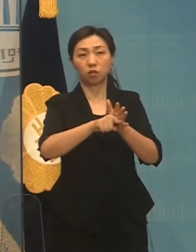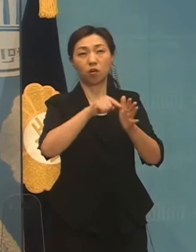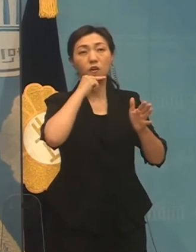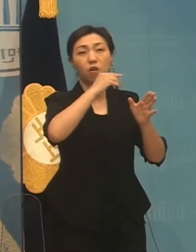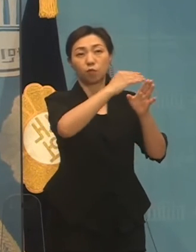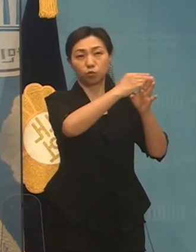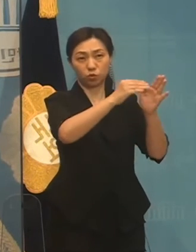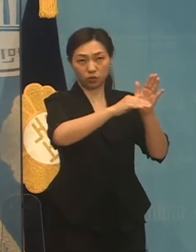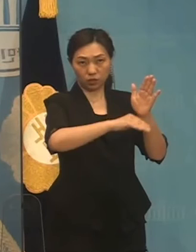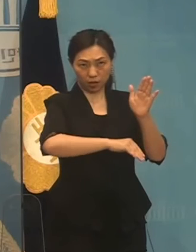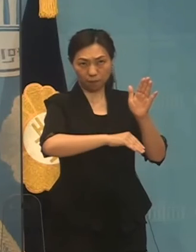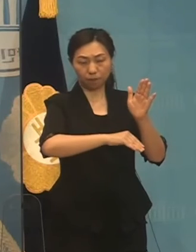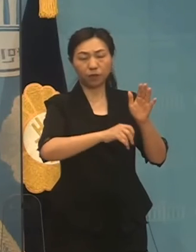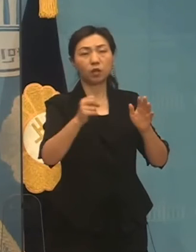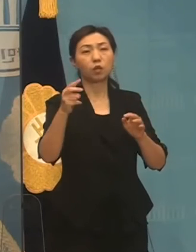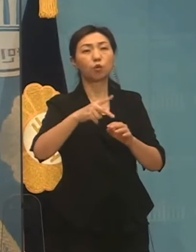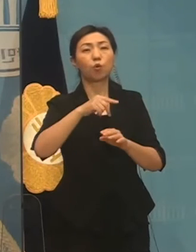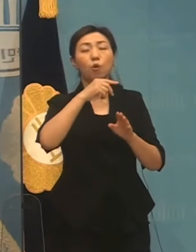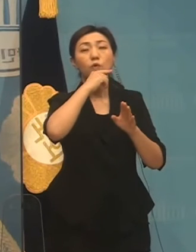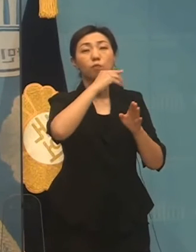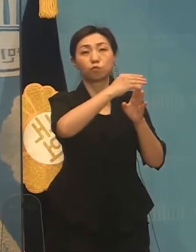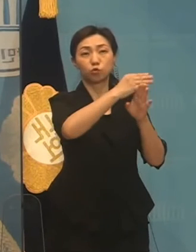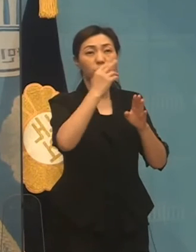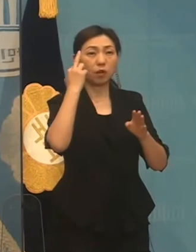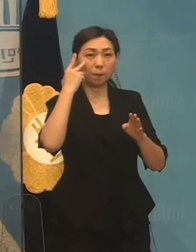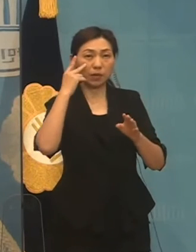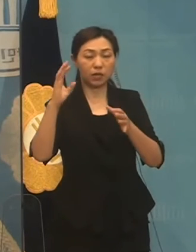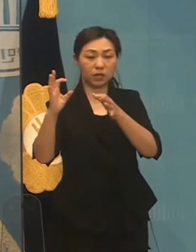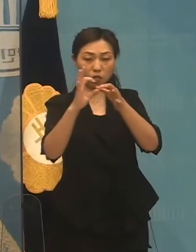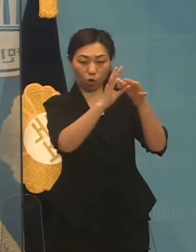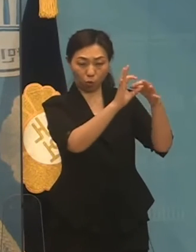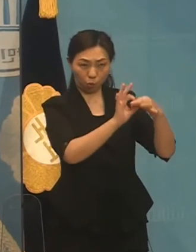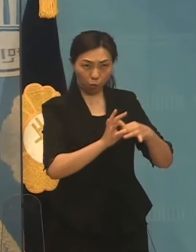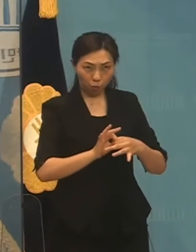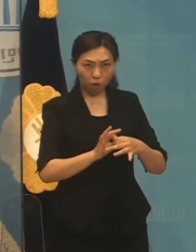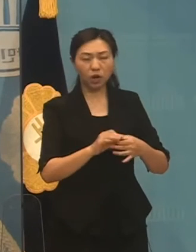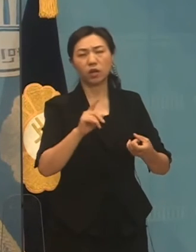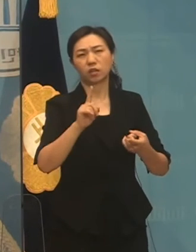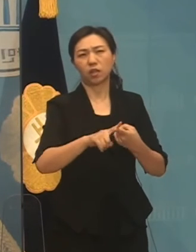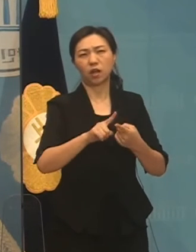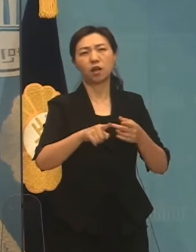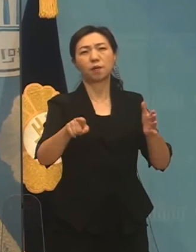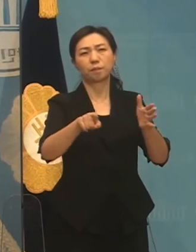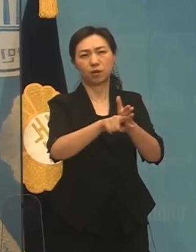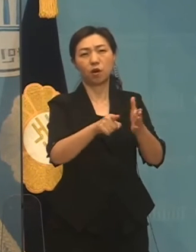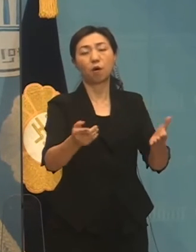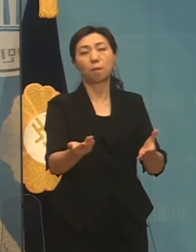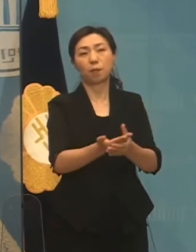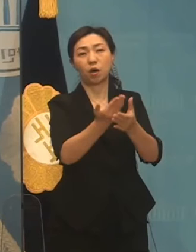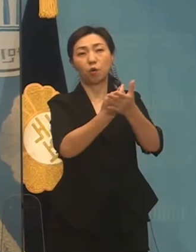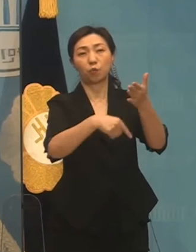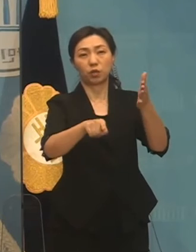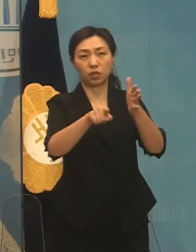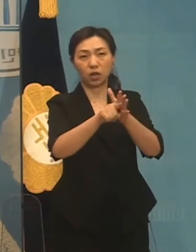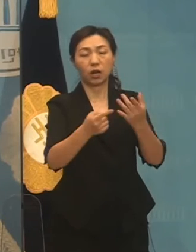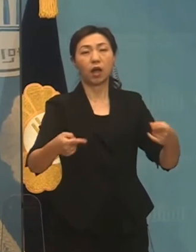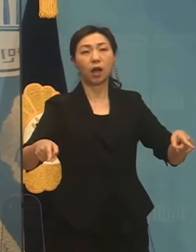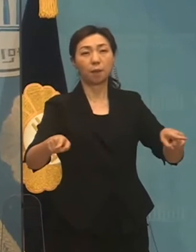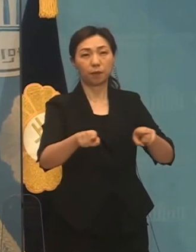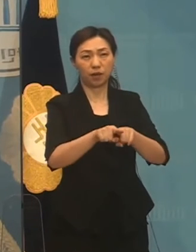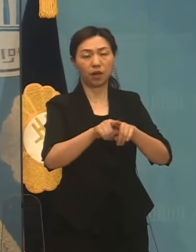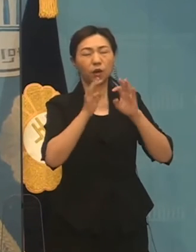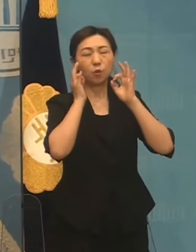간, 북미 간 사모 존중의 원칙 속에서 신뢰 증지를 위한 공동의 노력을 통해 현재의